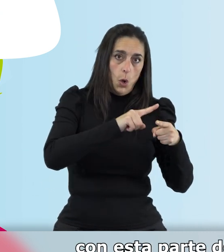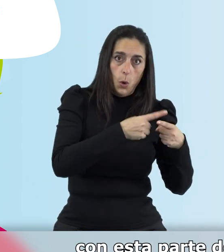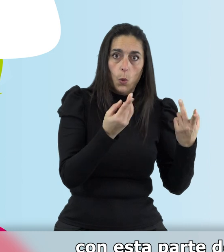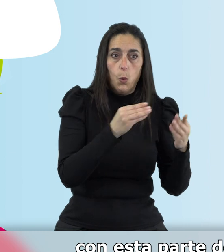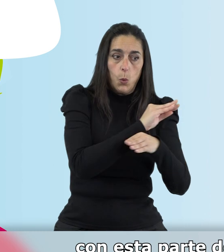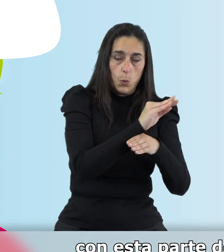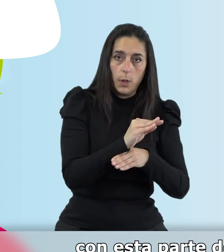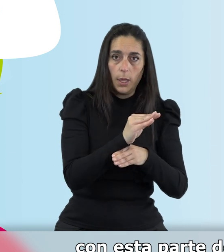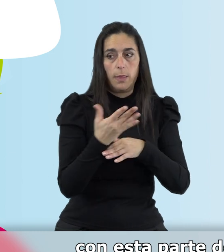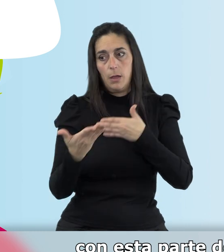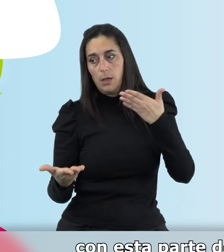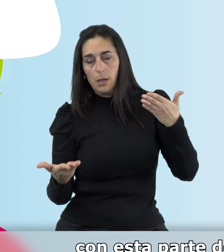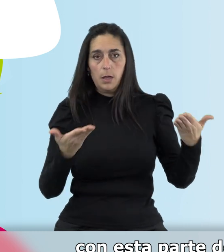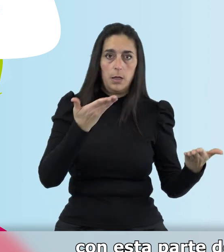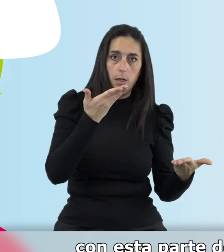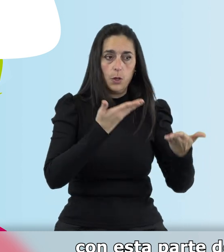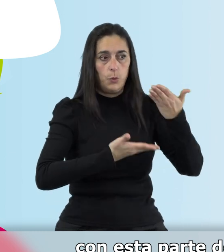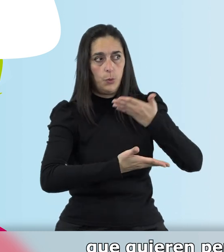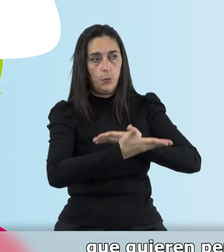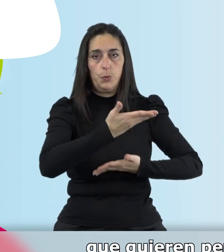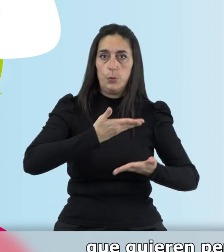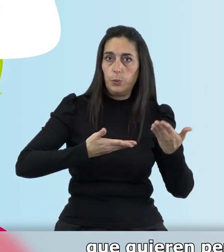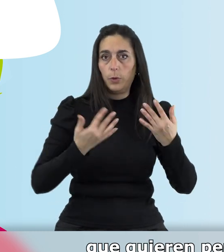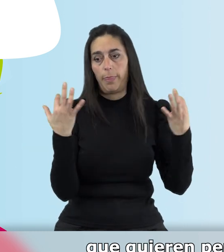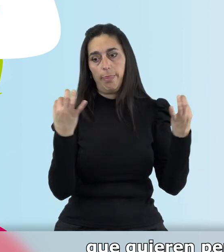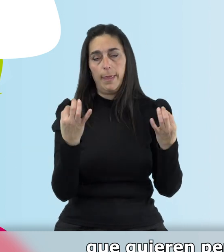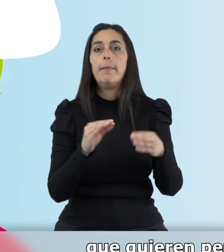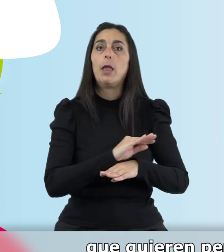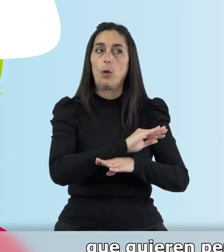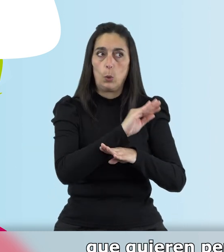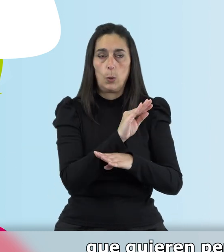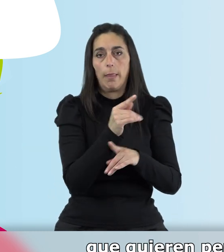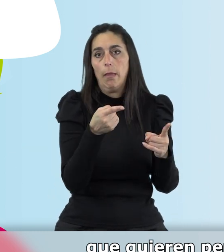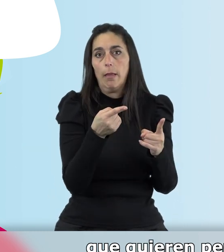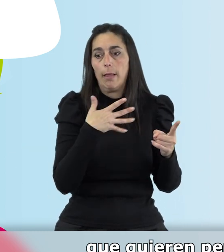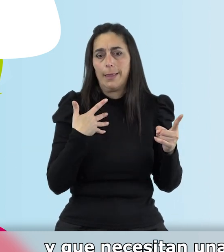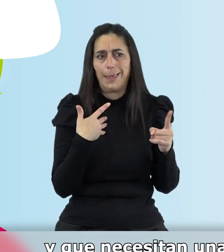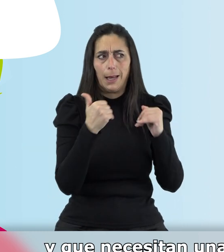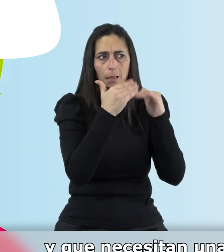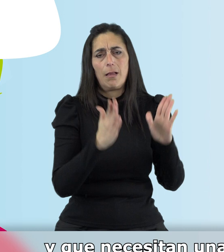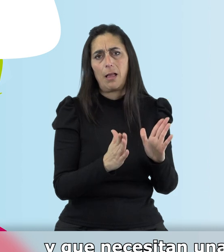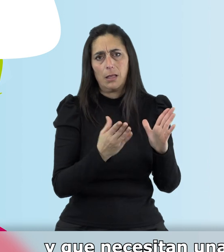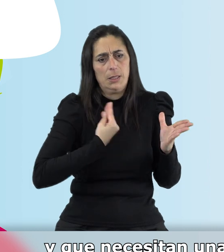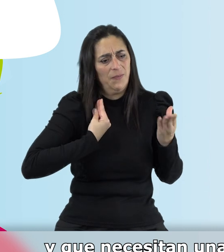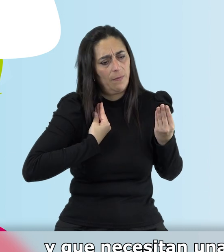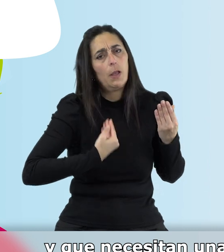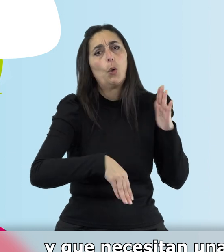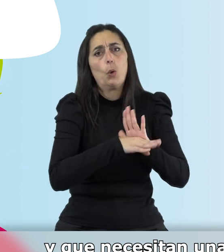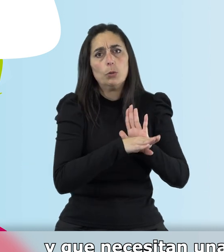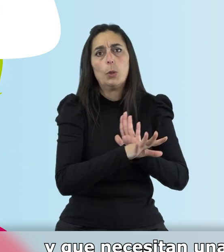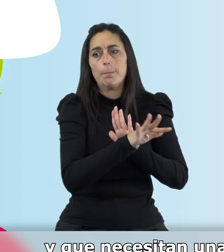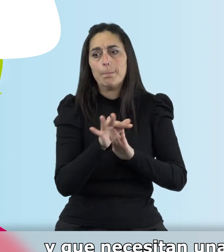de cuidados que se ofrecen a las personas que quieren permanecer en sus domicilios y que necesitan